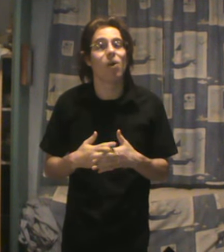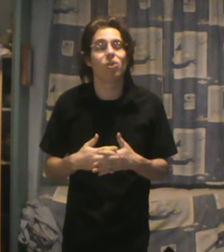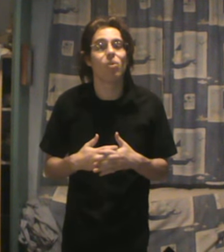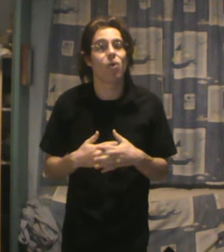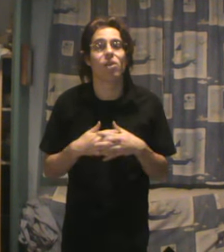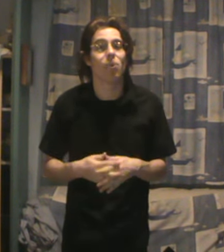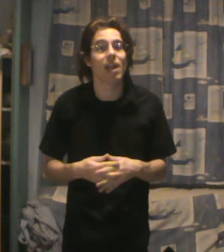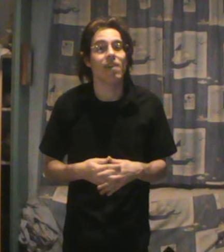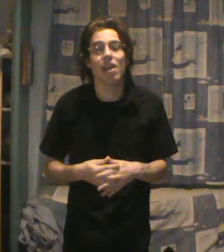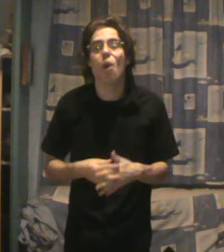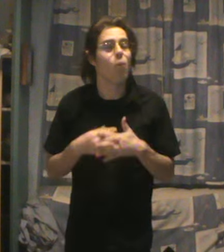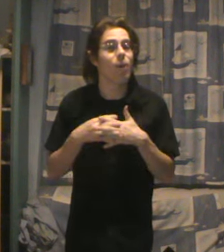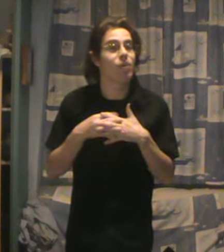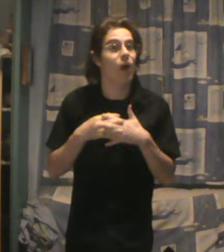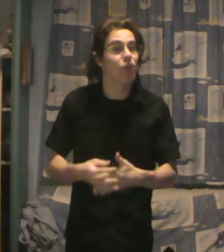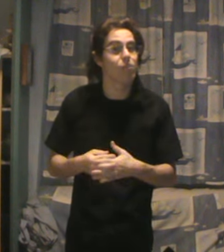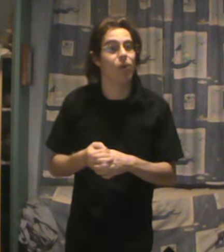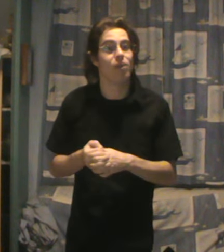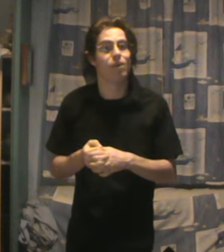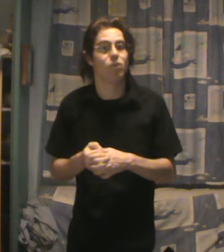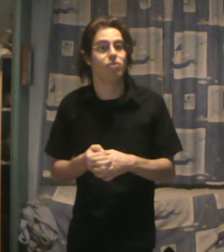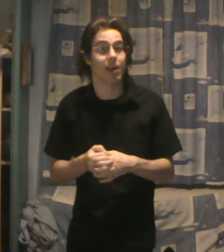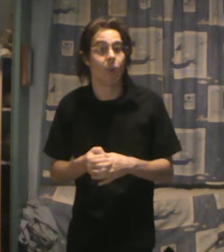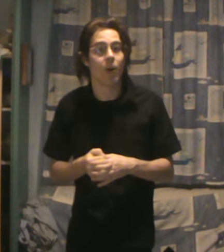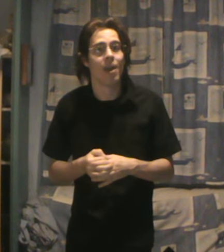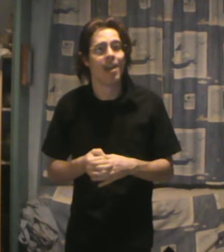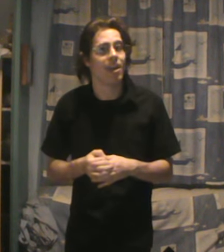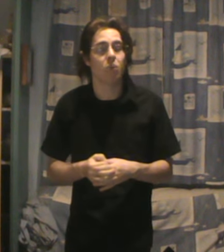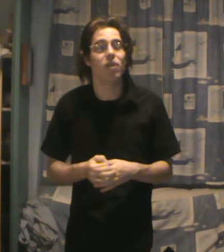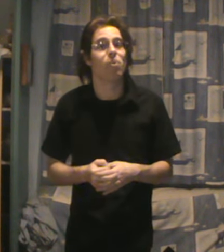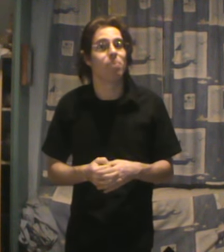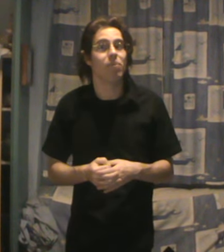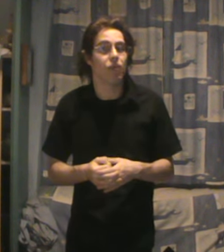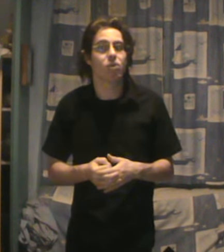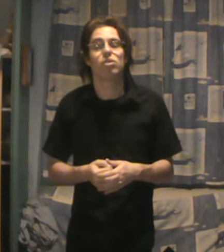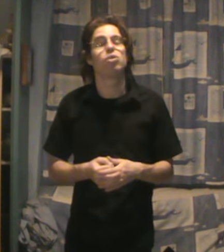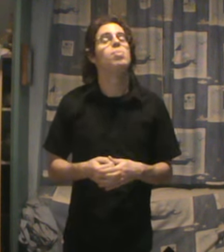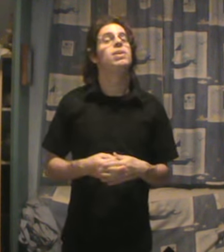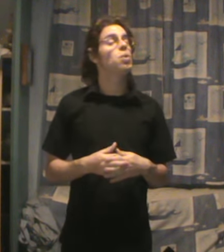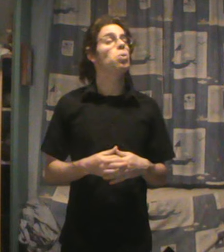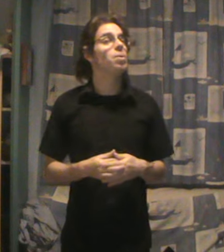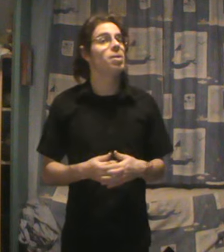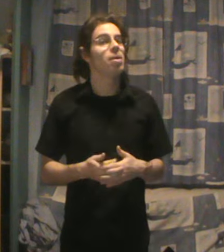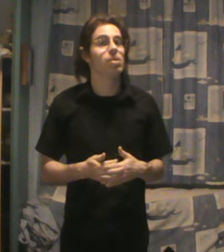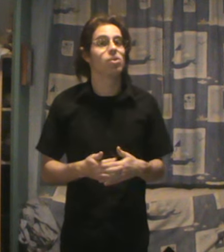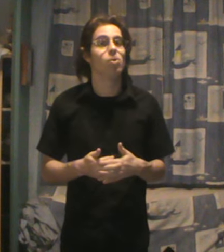autrement que la loi travail. Oui, on peut faire autrement que les ordonnances Macron. Et donc, il faut continuer de se mobiliser contre. Parce que